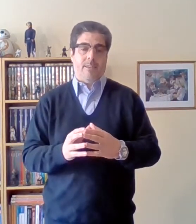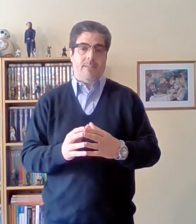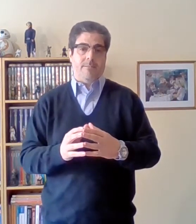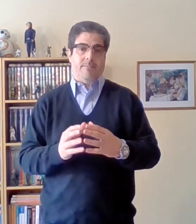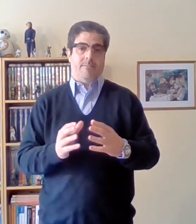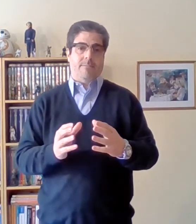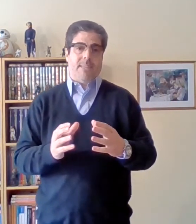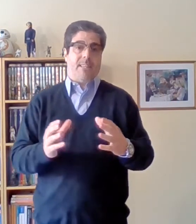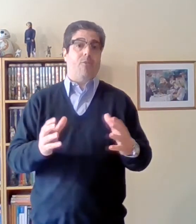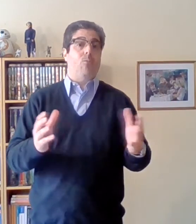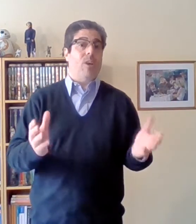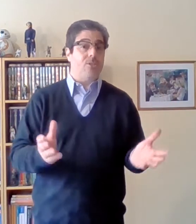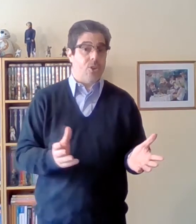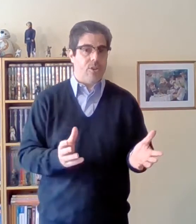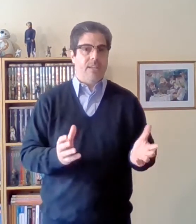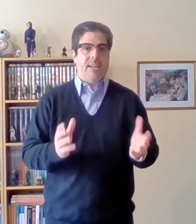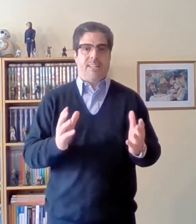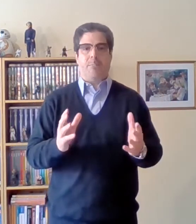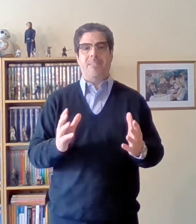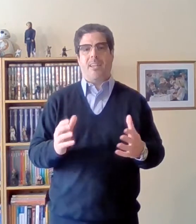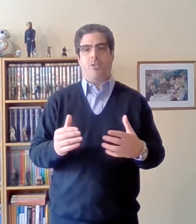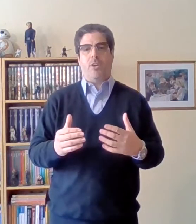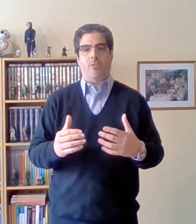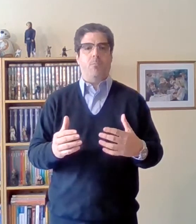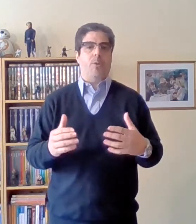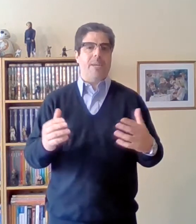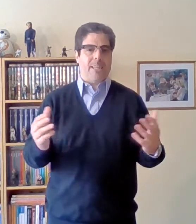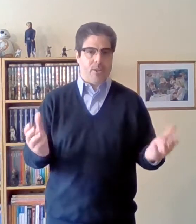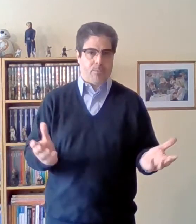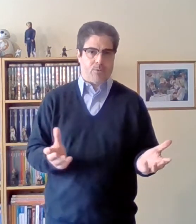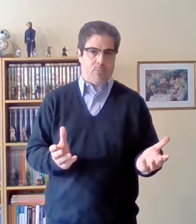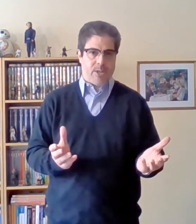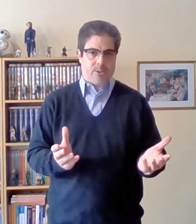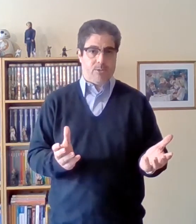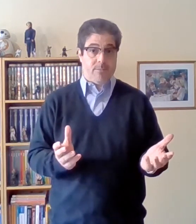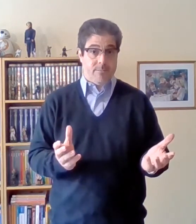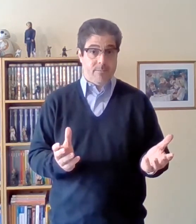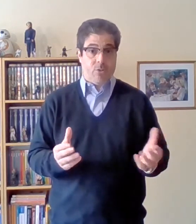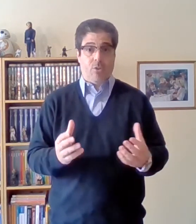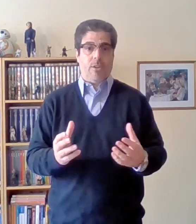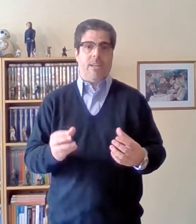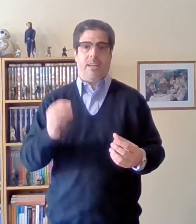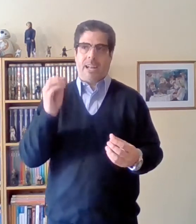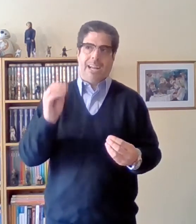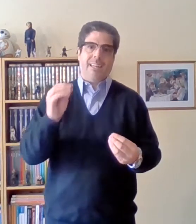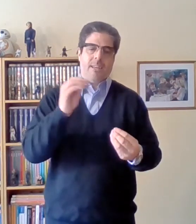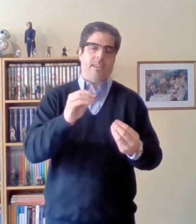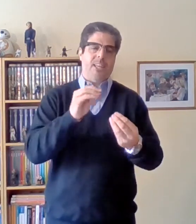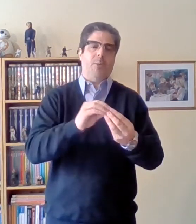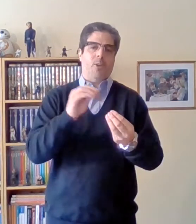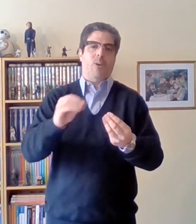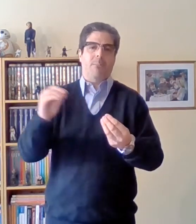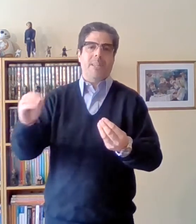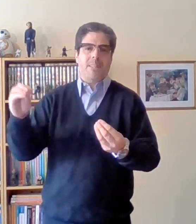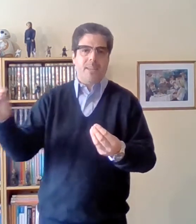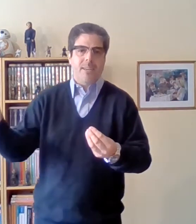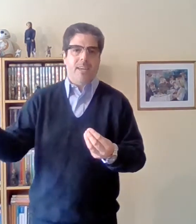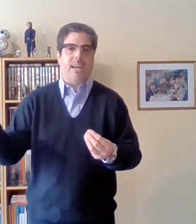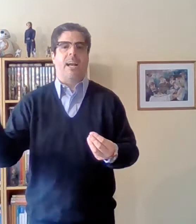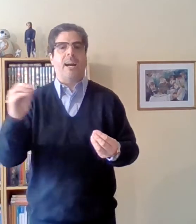esta formulación está pensando en un promedio por supuesto no en cada individualmente en cada